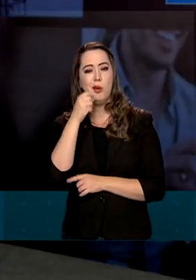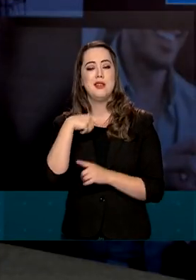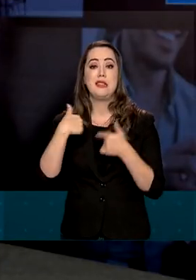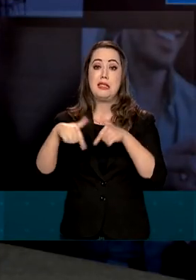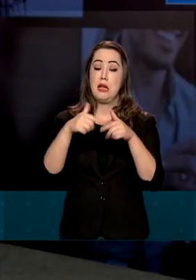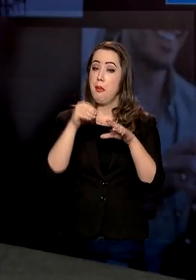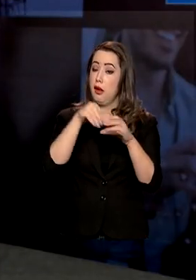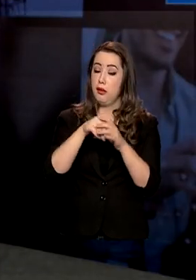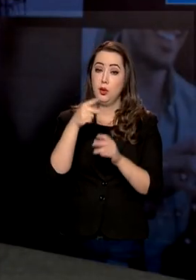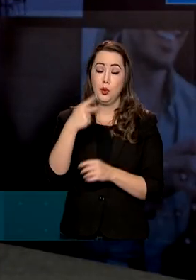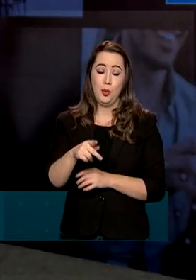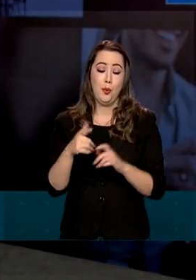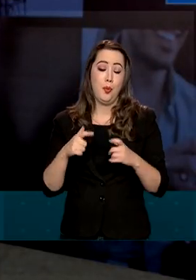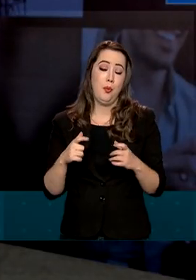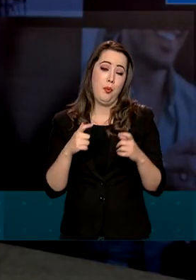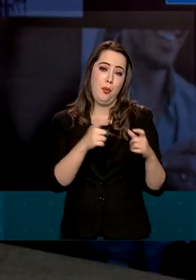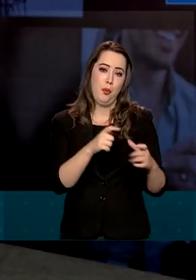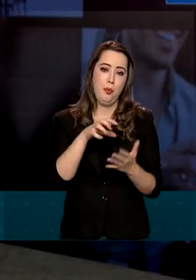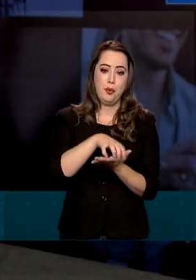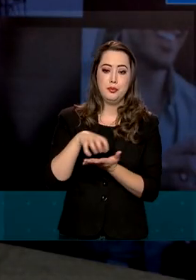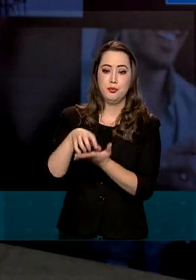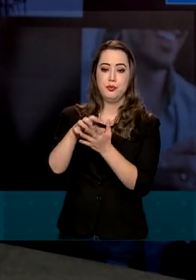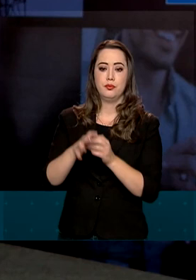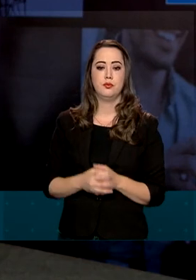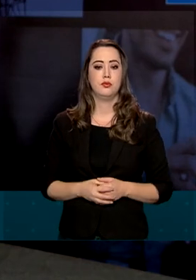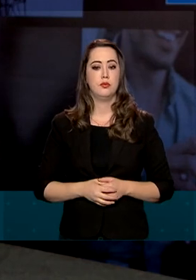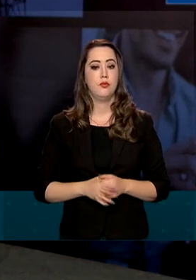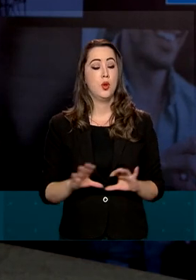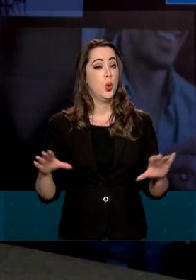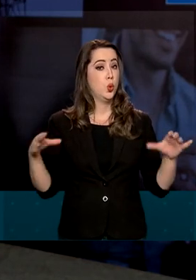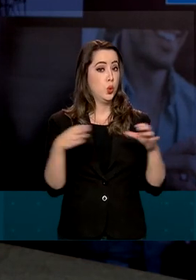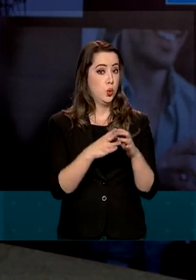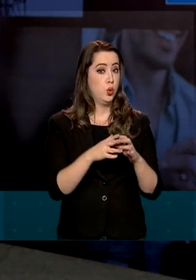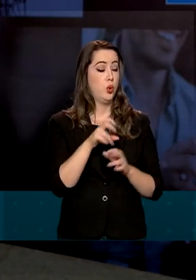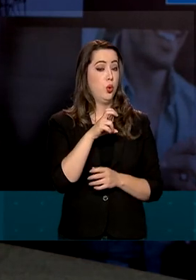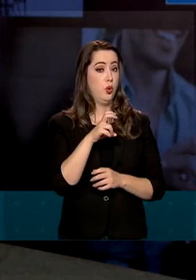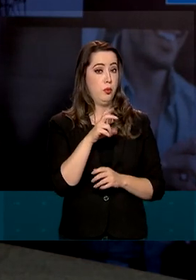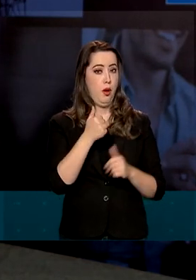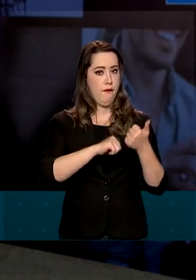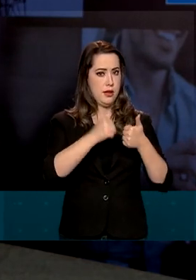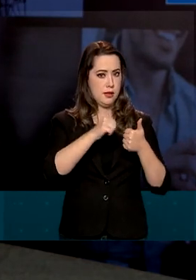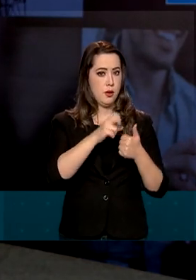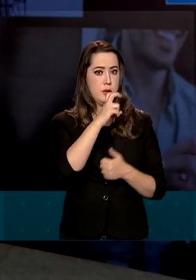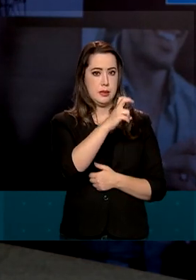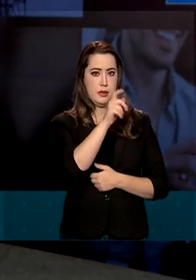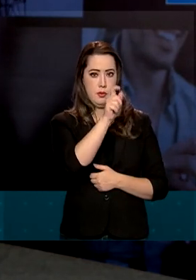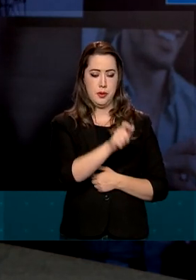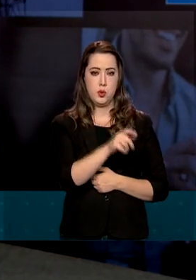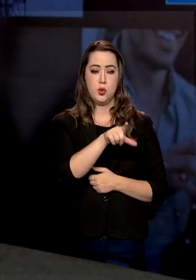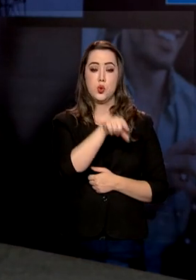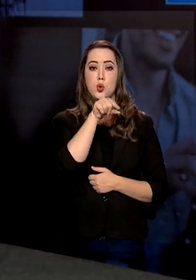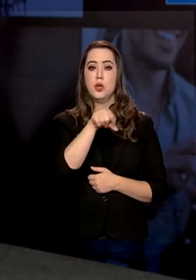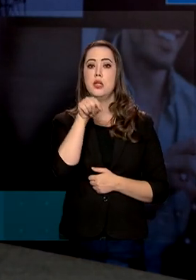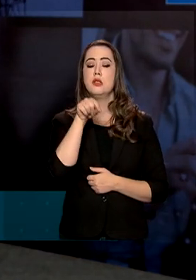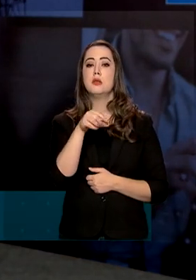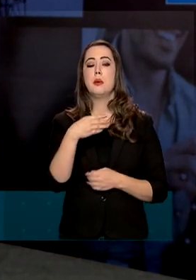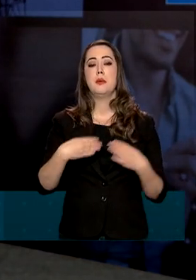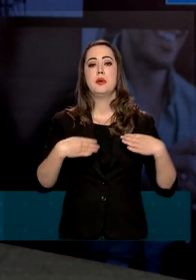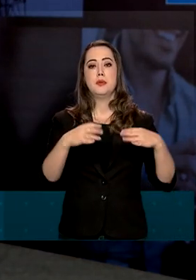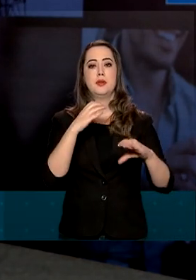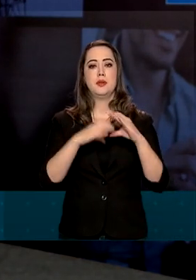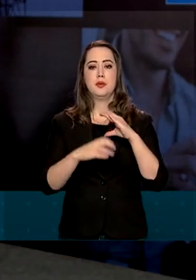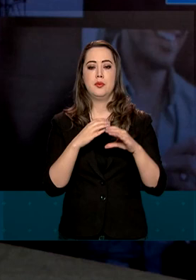premiados é feita por uma comissão de avaliação composta por cinco servidores selecionados pelo ministro das Comunicações.